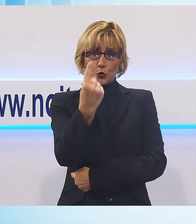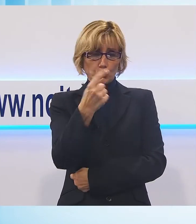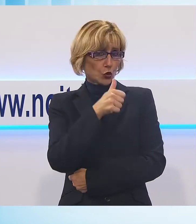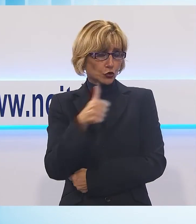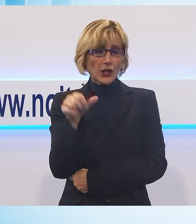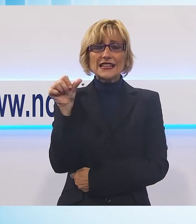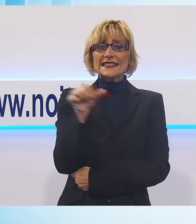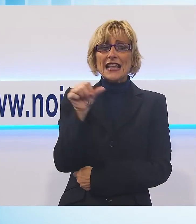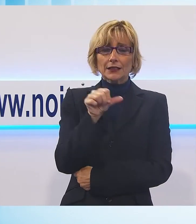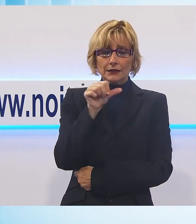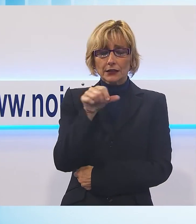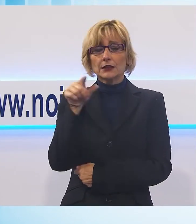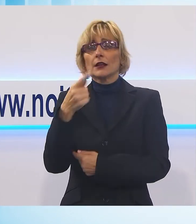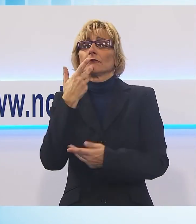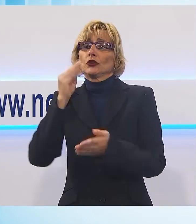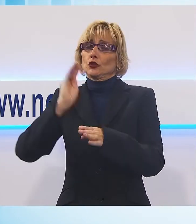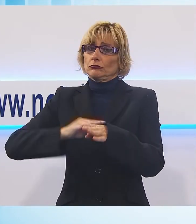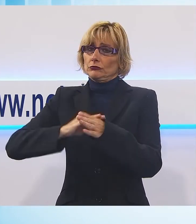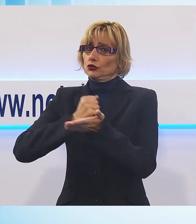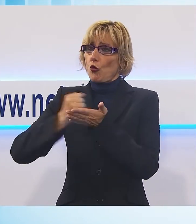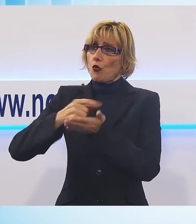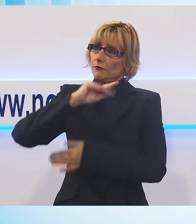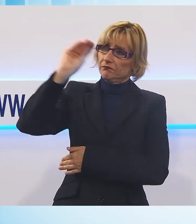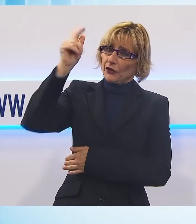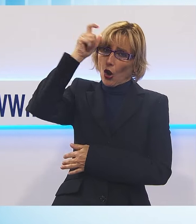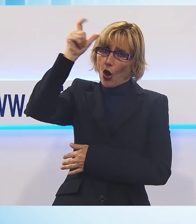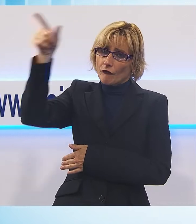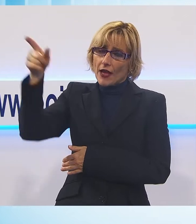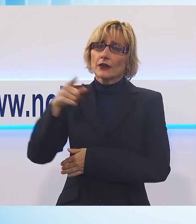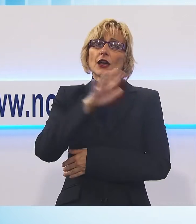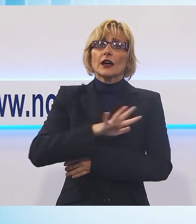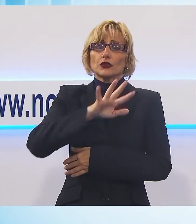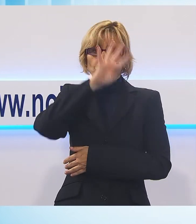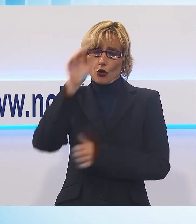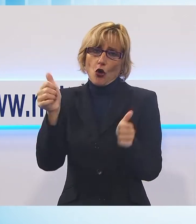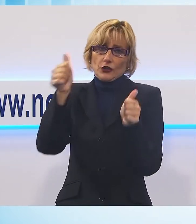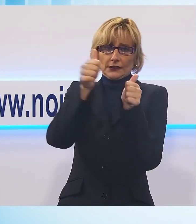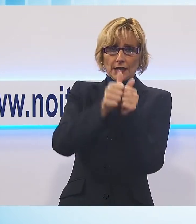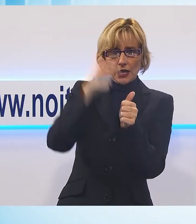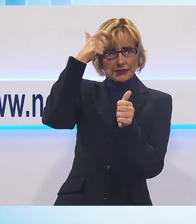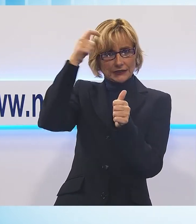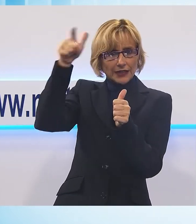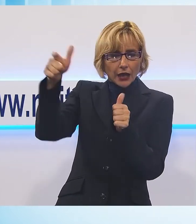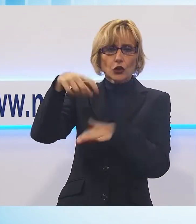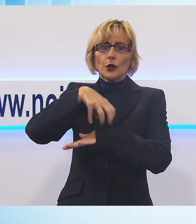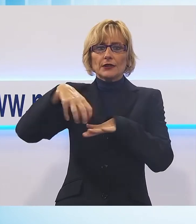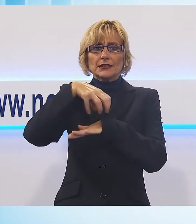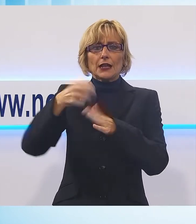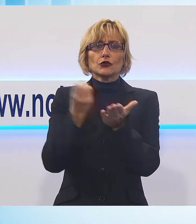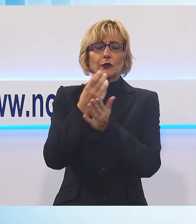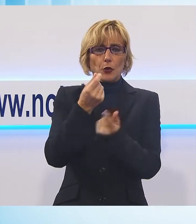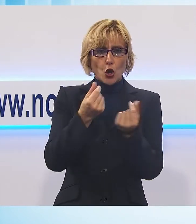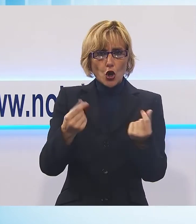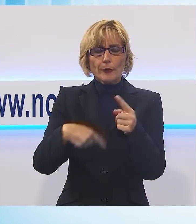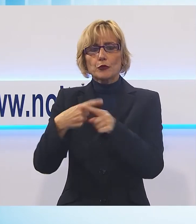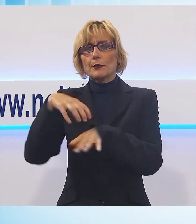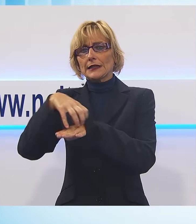Santini in cui chiede appunto di coinvolgere a fianco della regione toscana e degli enti locali preposti i ministeri dello sviluppo economico e dell